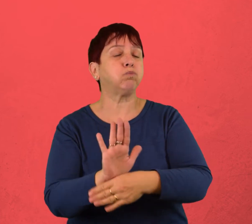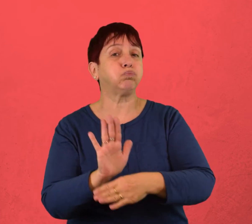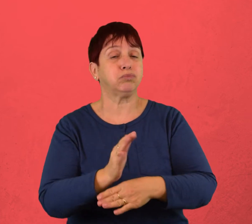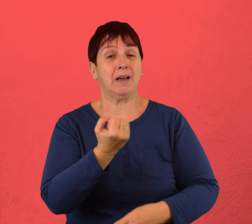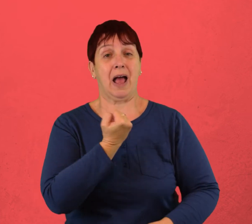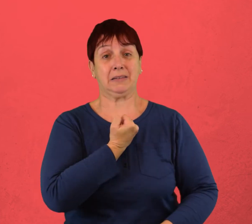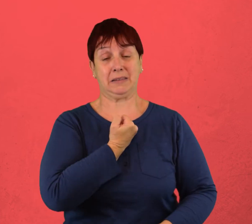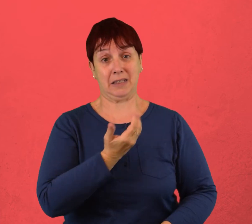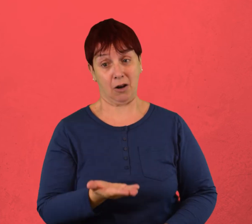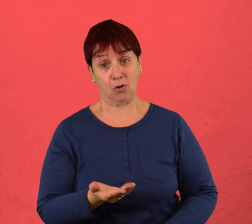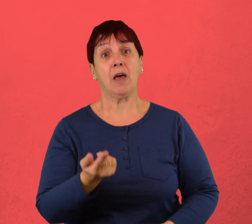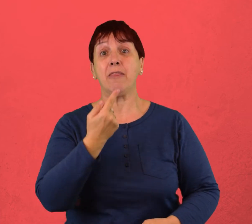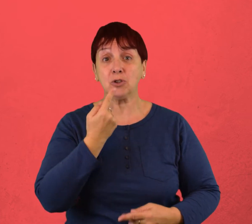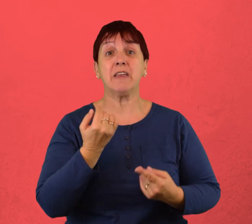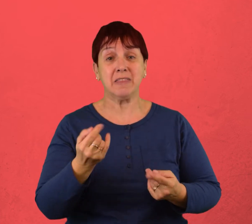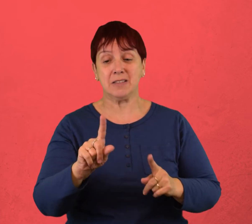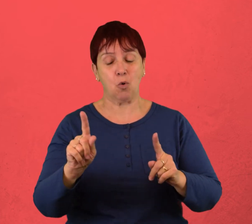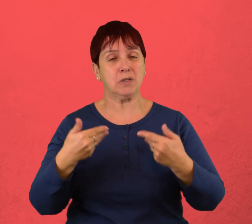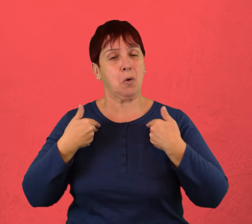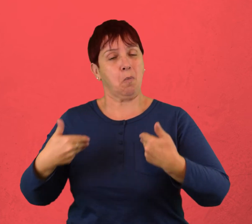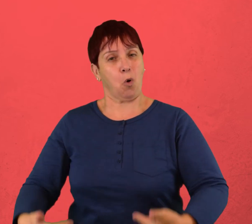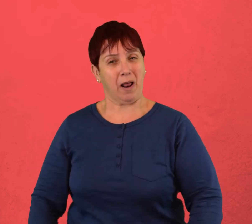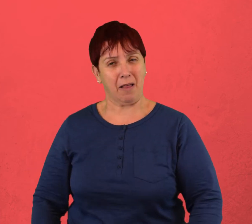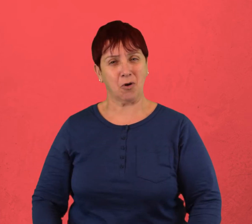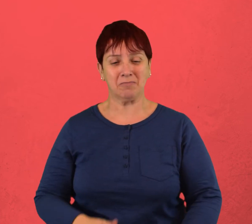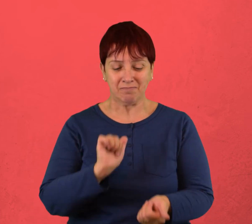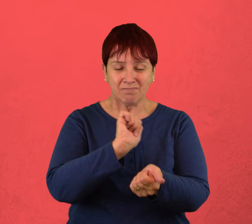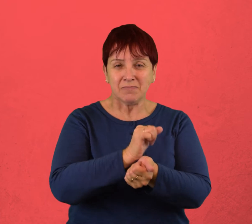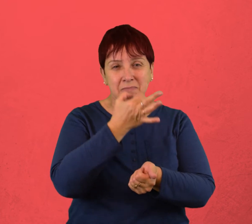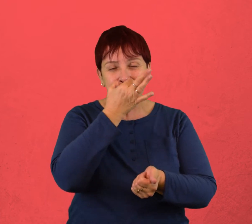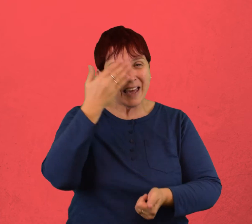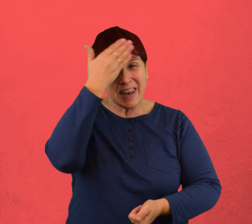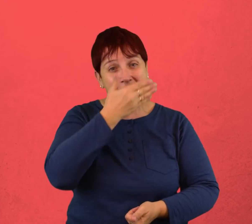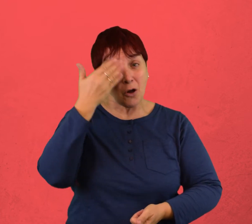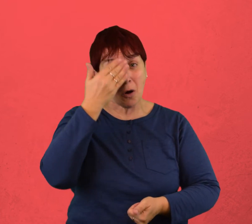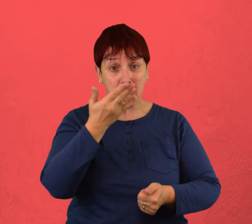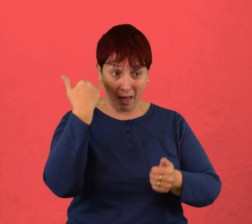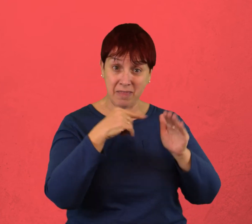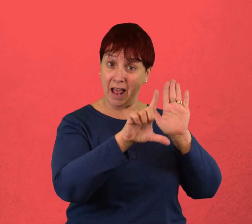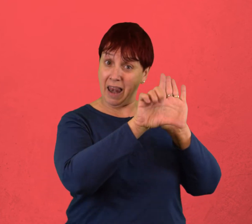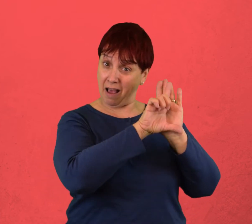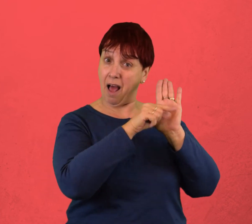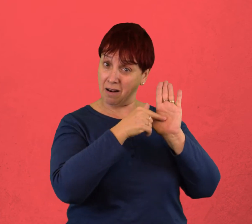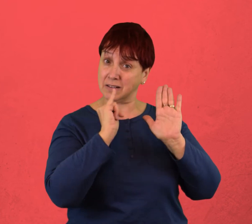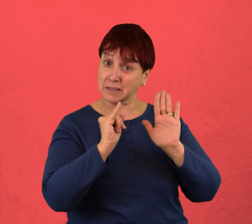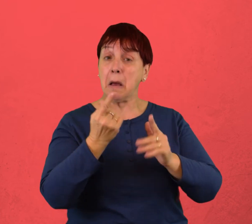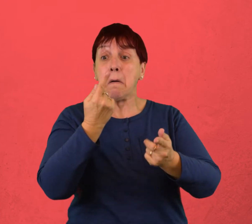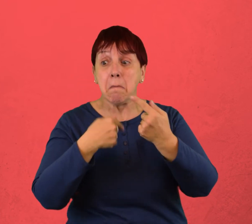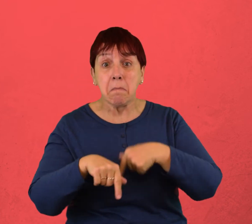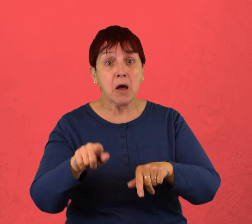por ende inmoral. La esclavitud era legal, sin embargo, hoy en día, a pesar de no haber